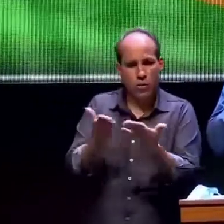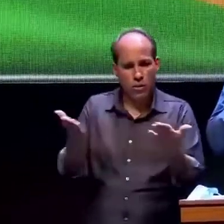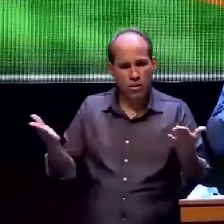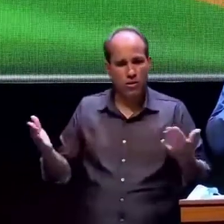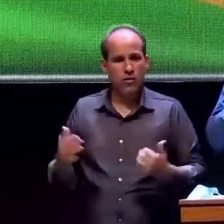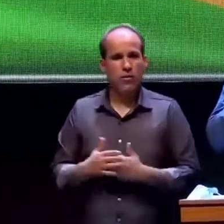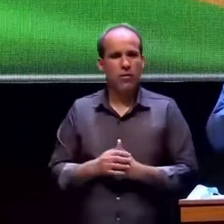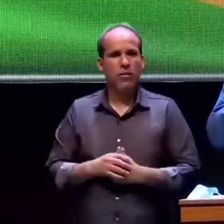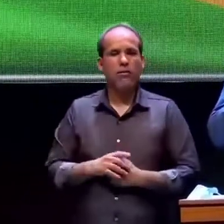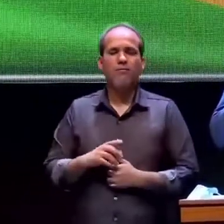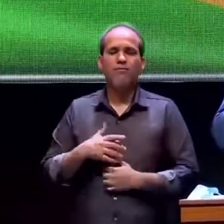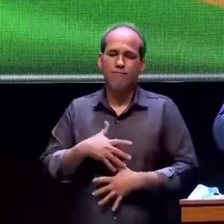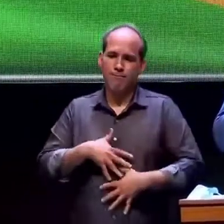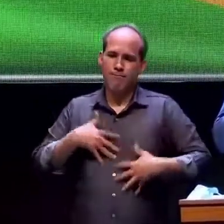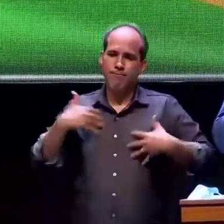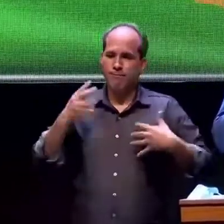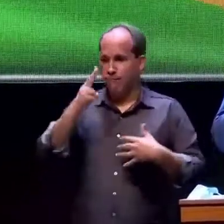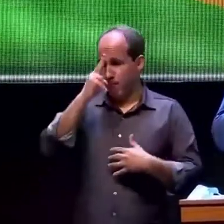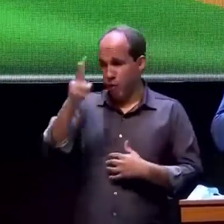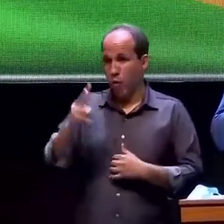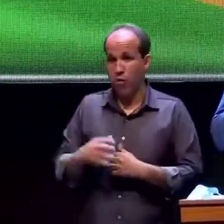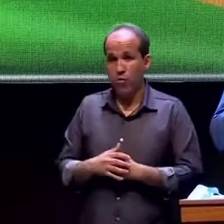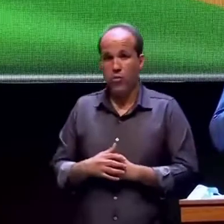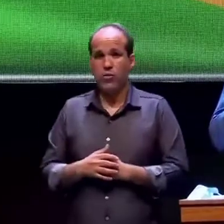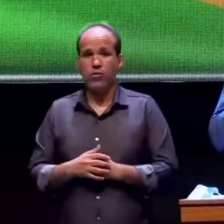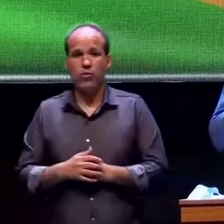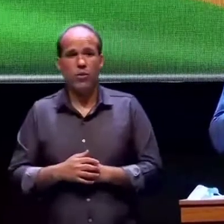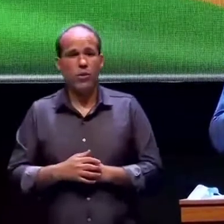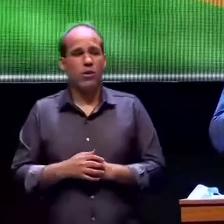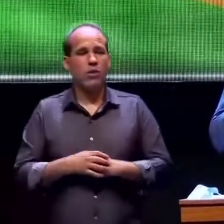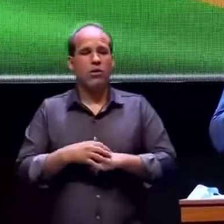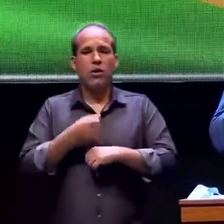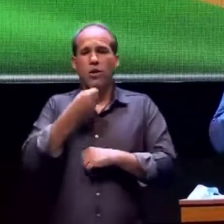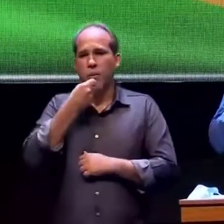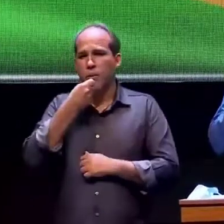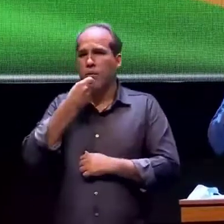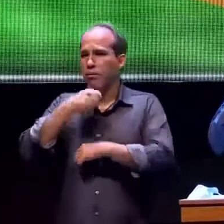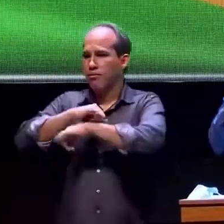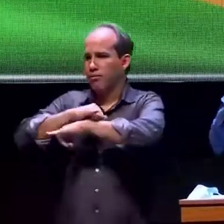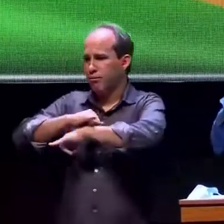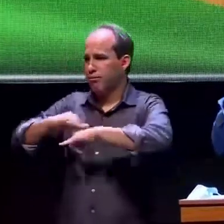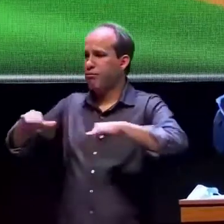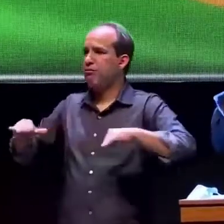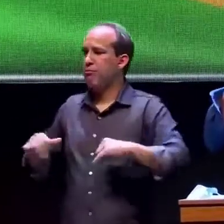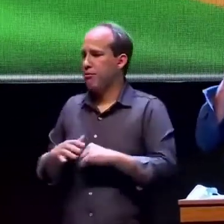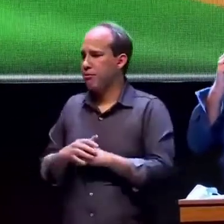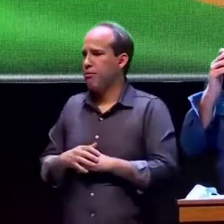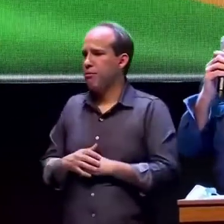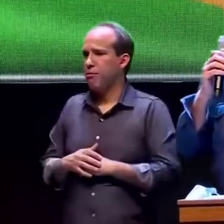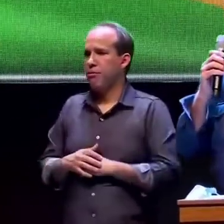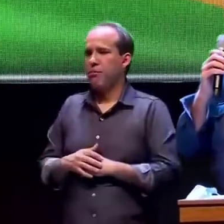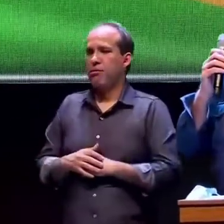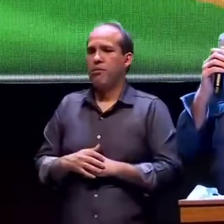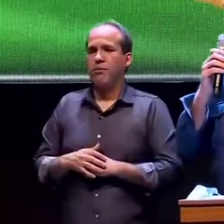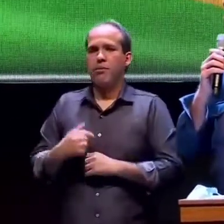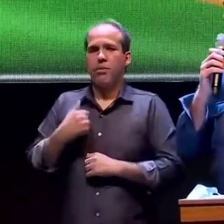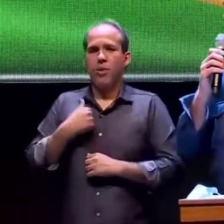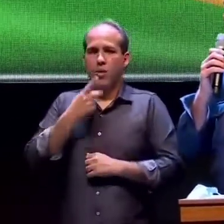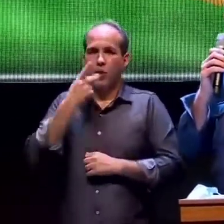é uma satisfação muito grande falar como disse no início do meu